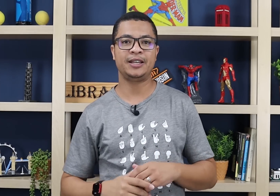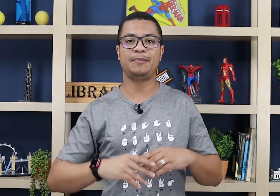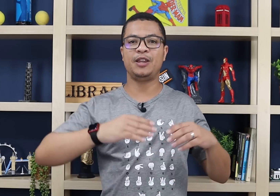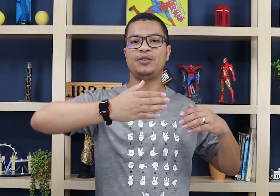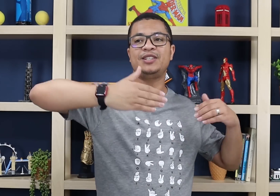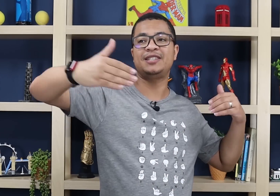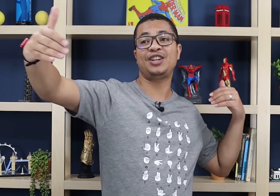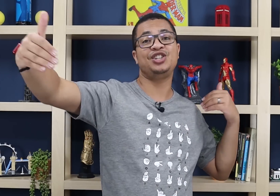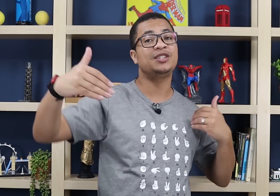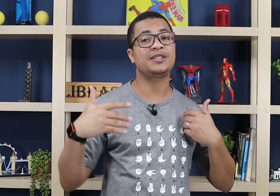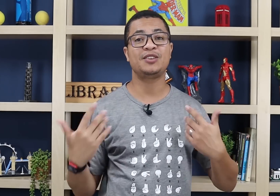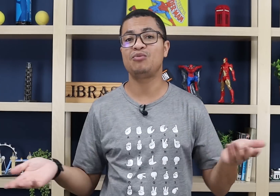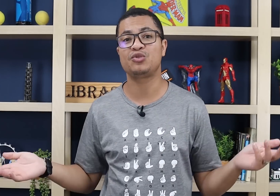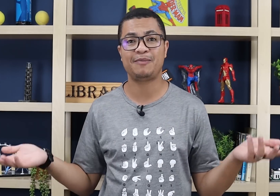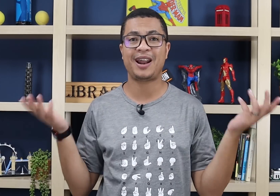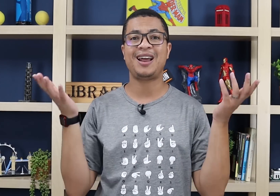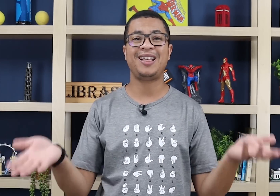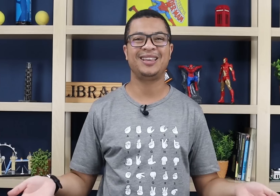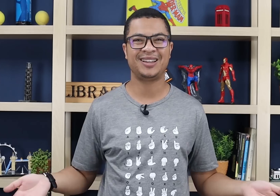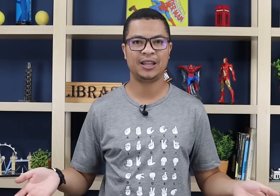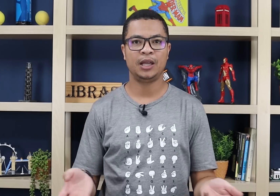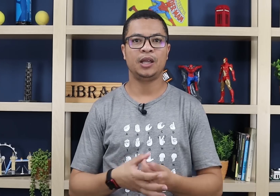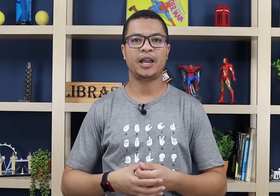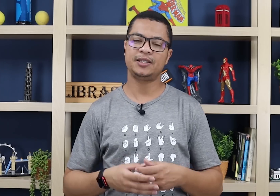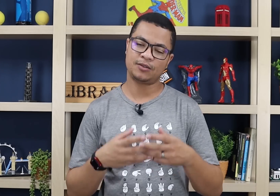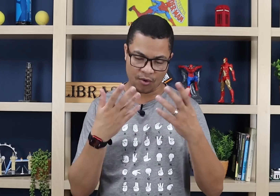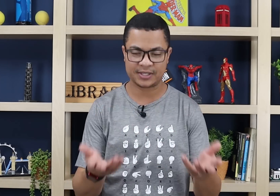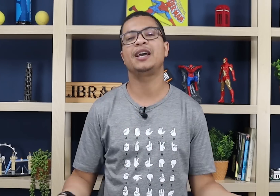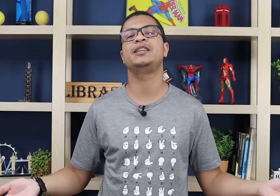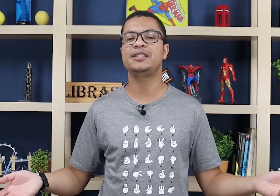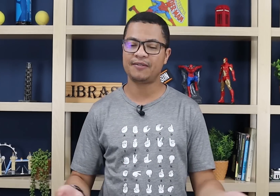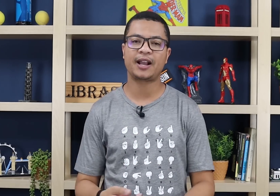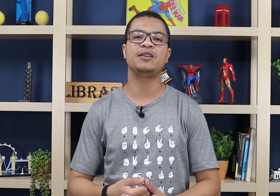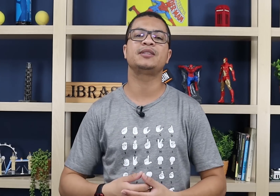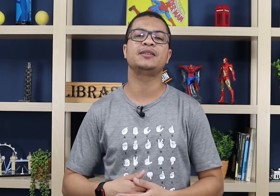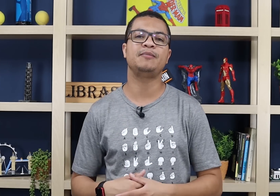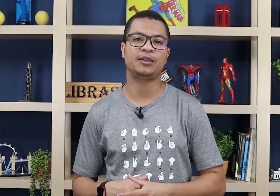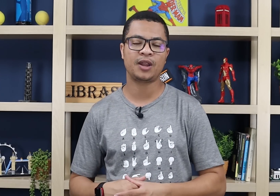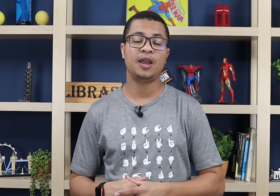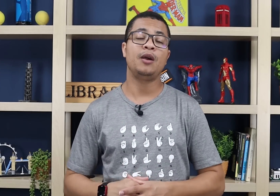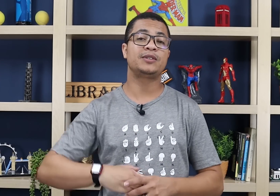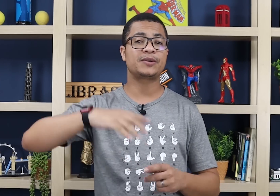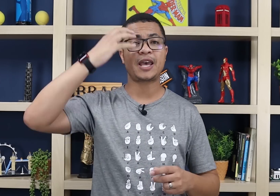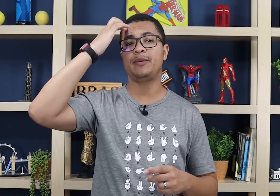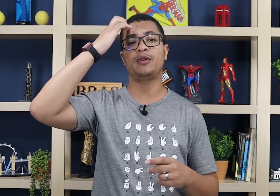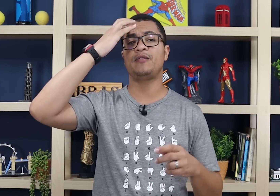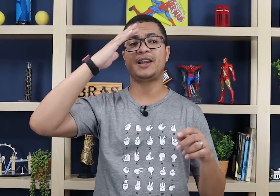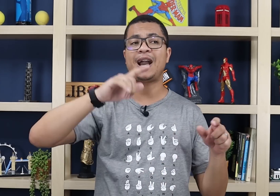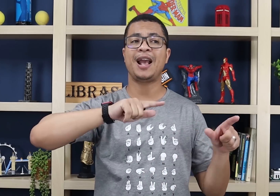Nesse período aí de sete dias, você não usou ele pra nada. E aí, com certeza, ele vai cair no esquecimento, né? O seu cérebro não vai encarar